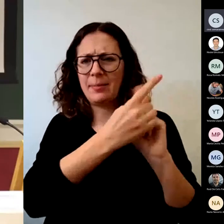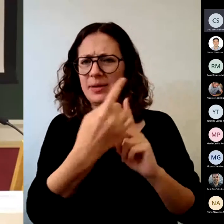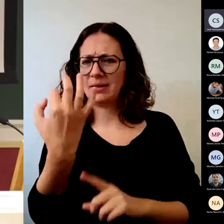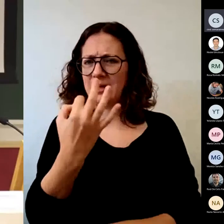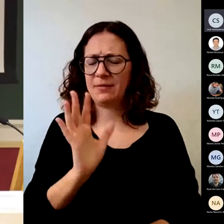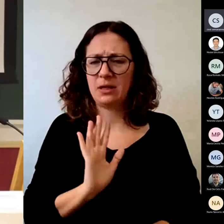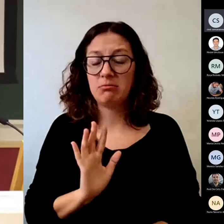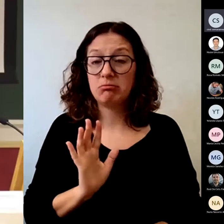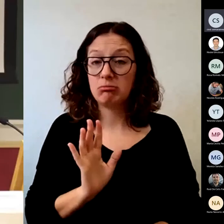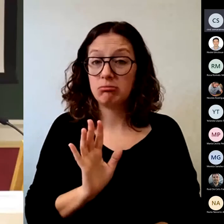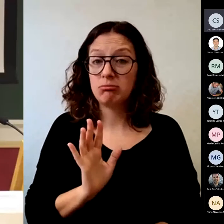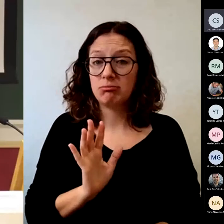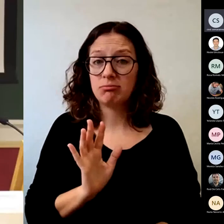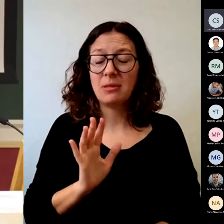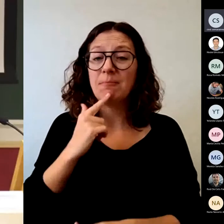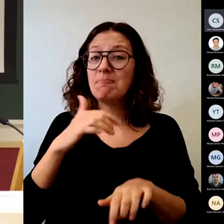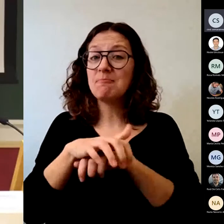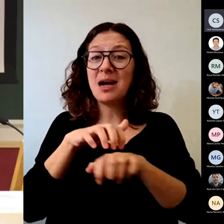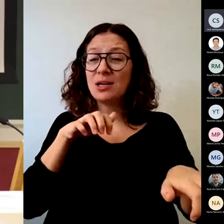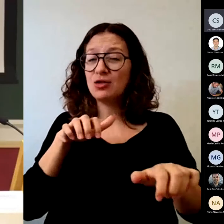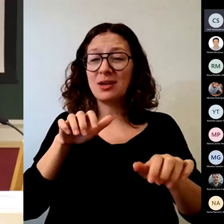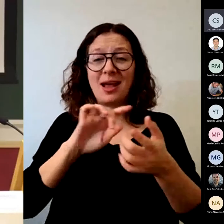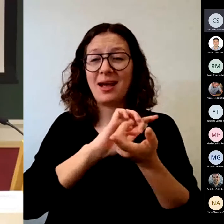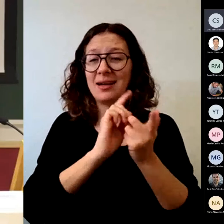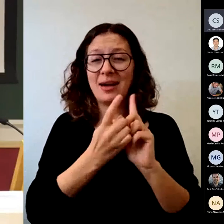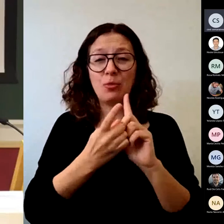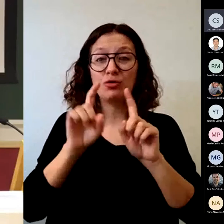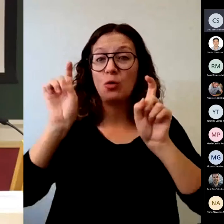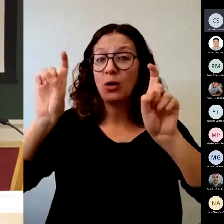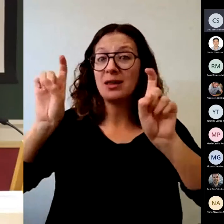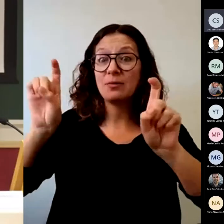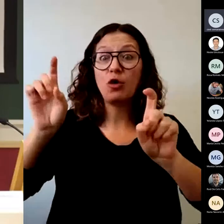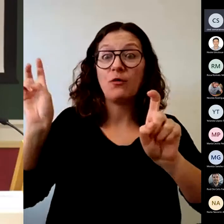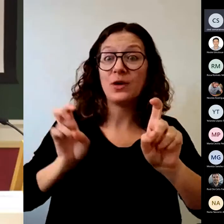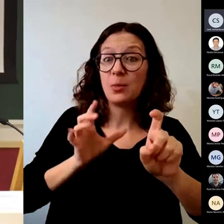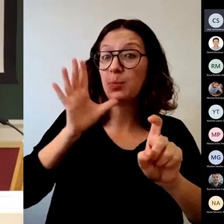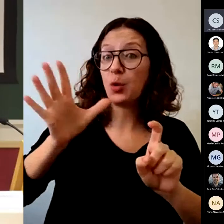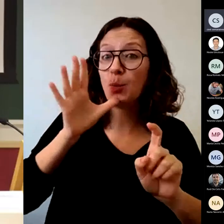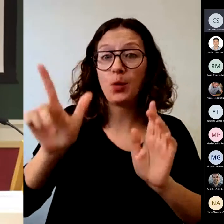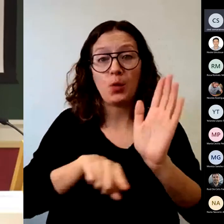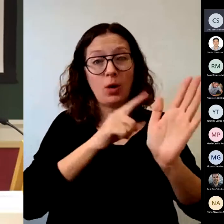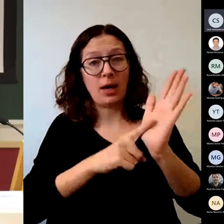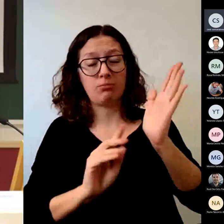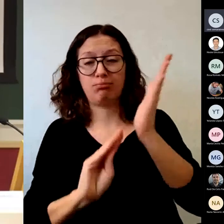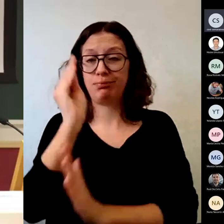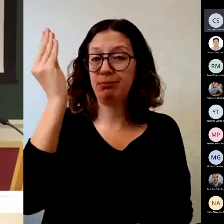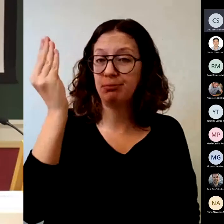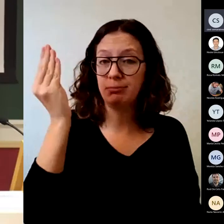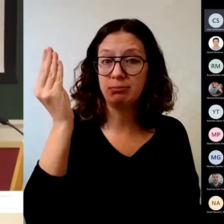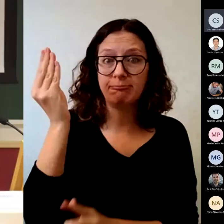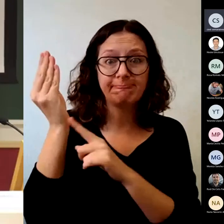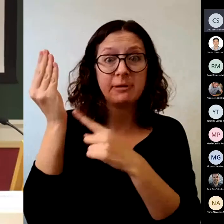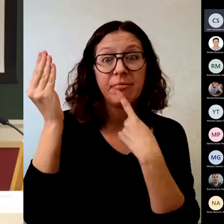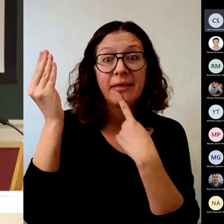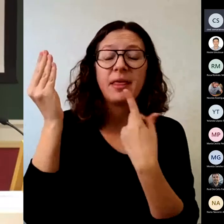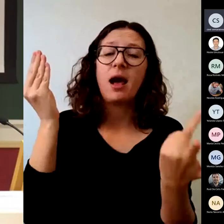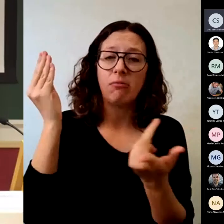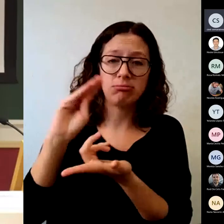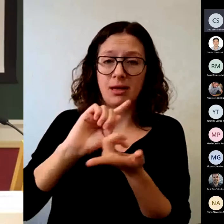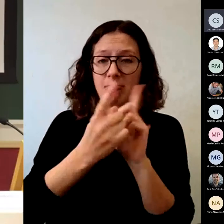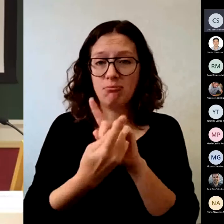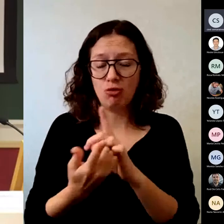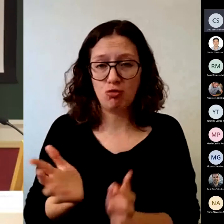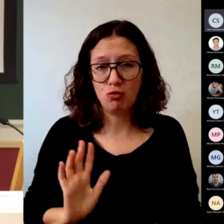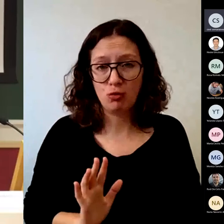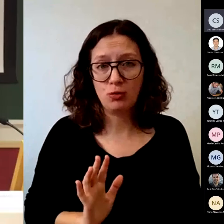La mayoría de los cambios educativos han sido por legislación. Lo reconocemos todos. la mayoría de